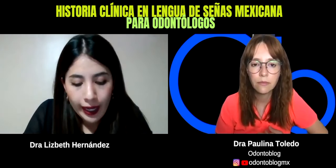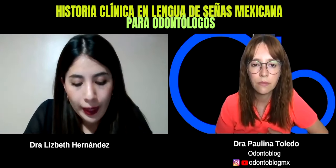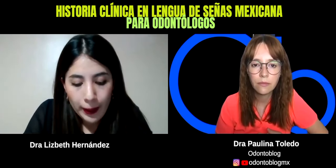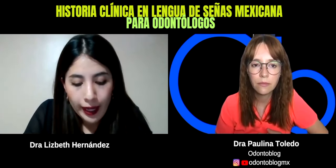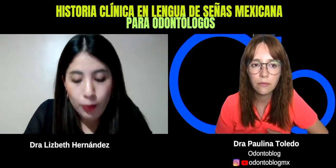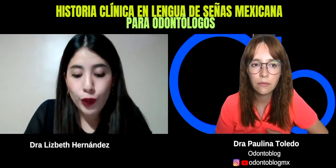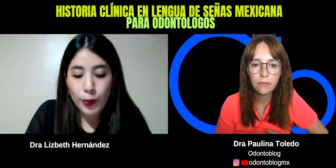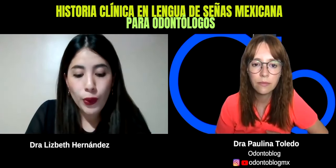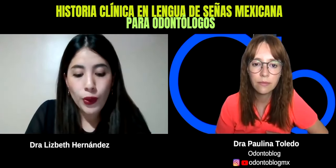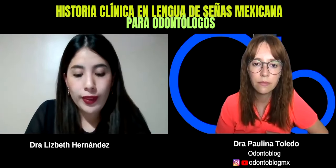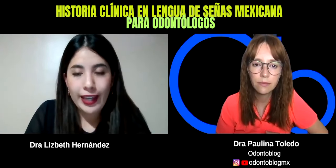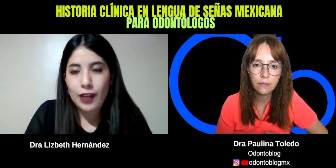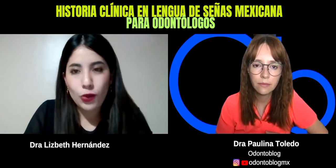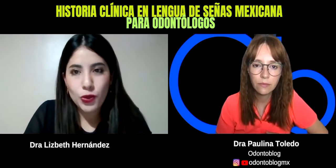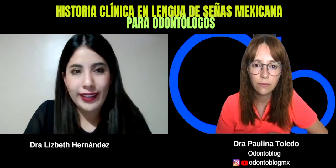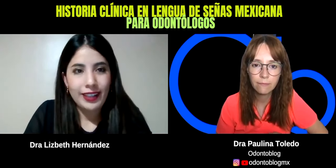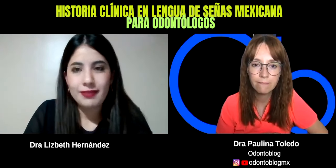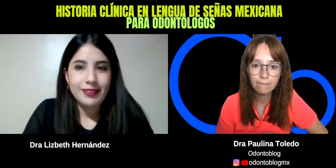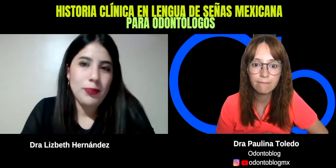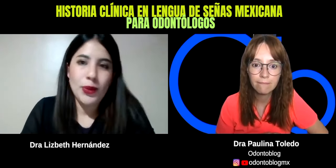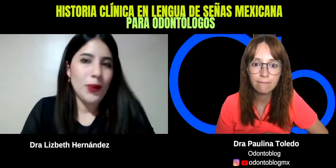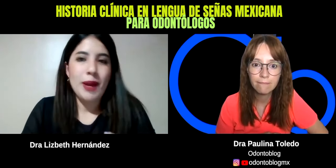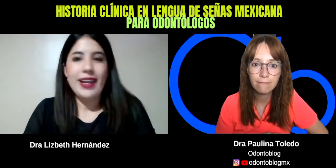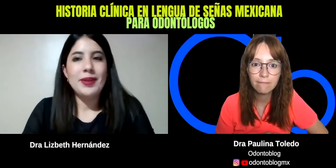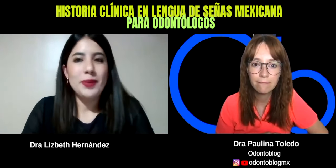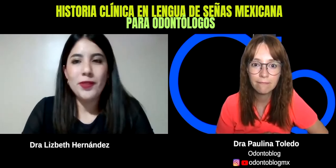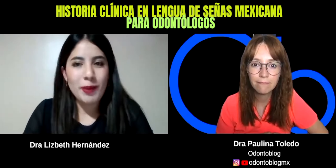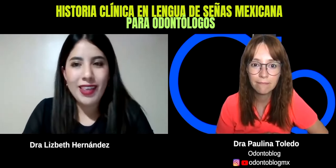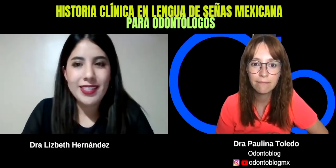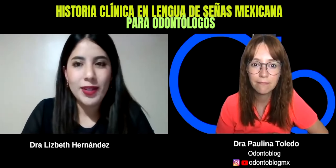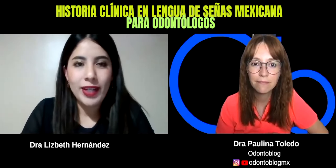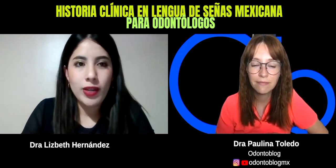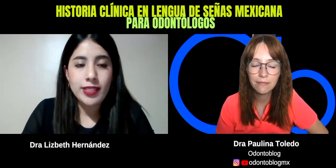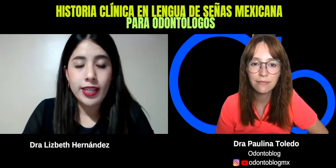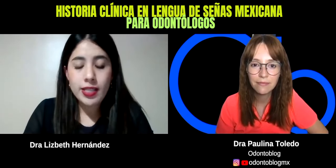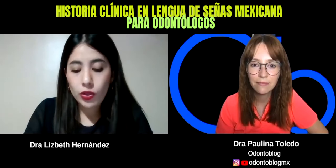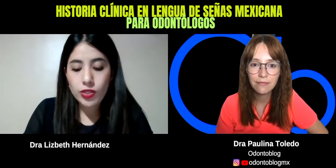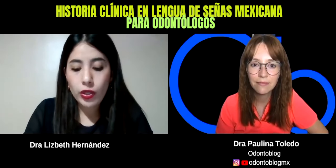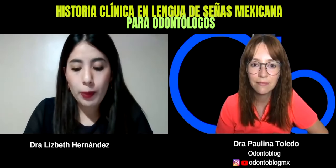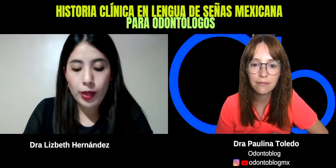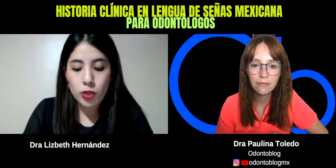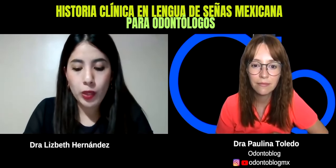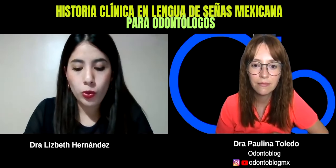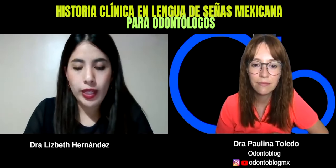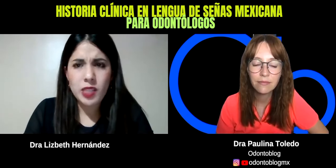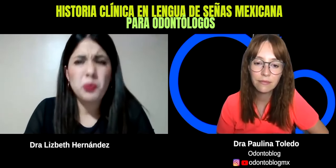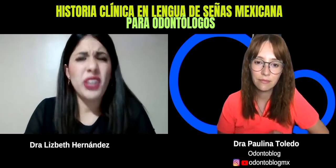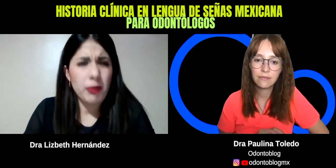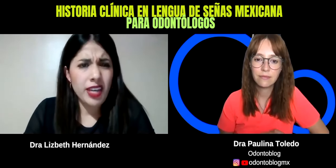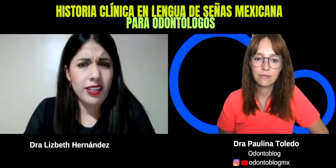El motivo de la consulta. Tampoco habría como forma de decirle lengua de señas. Entonces, lo que podemos preguntar es, ¿por qué vienes?